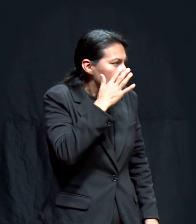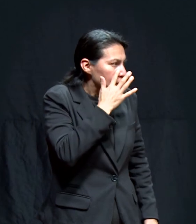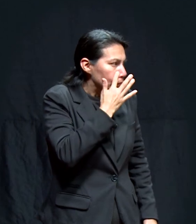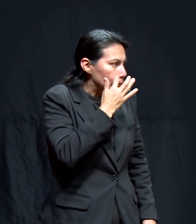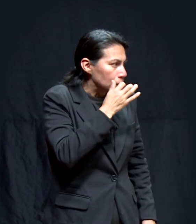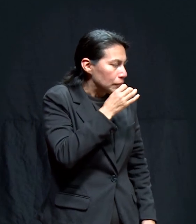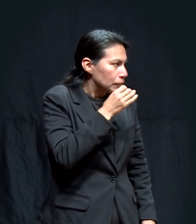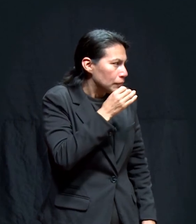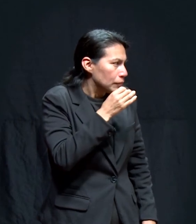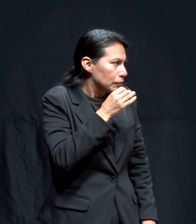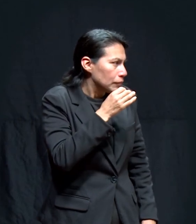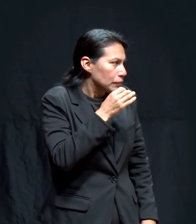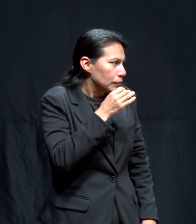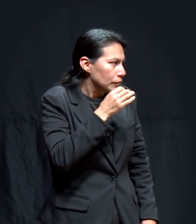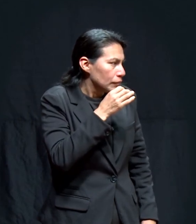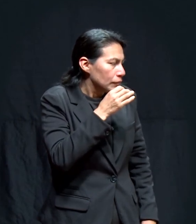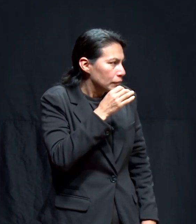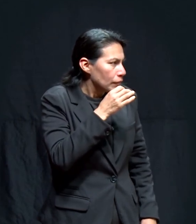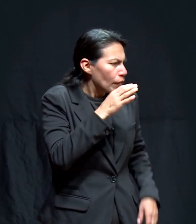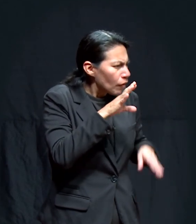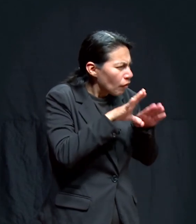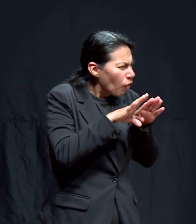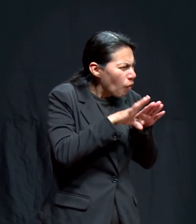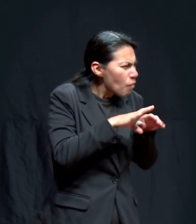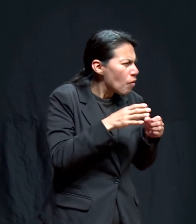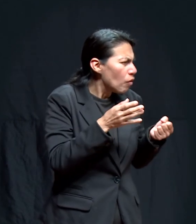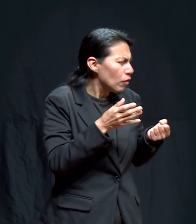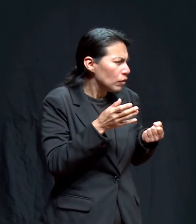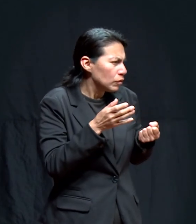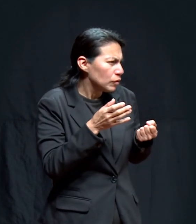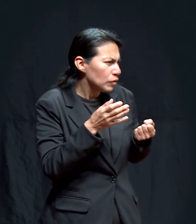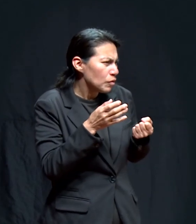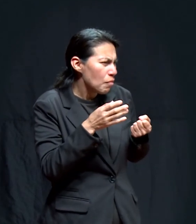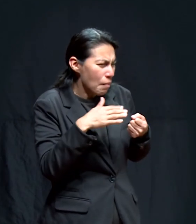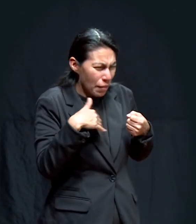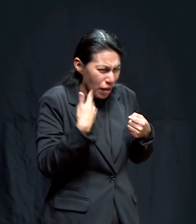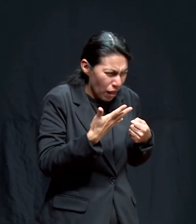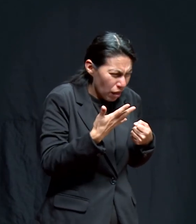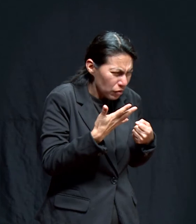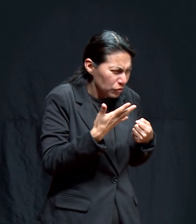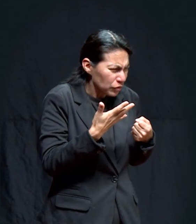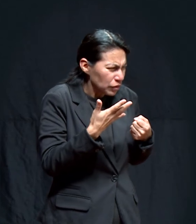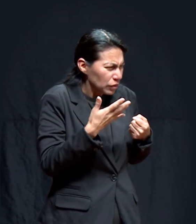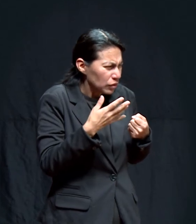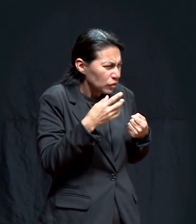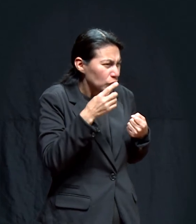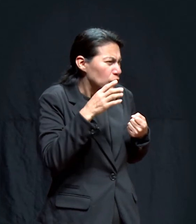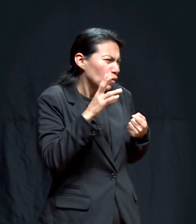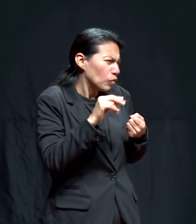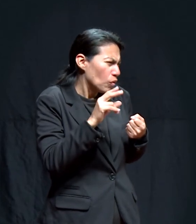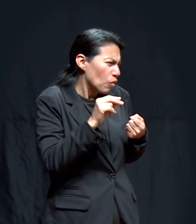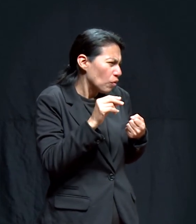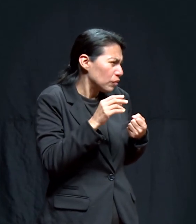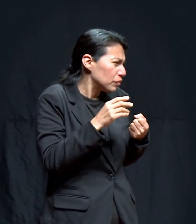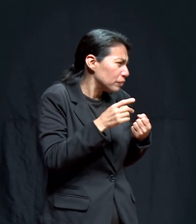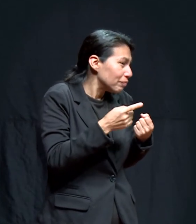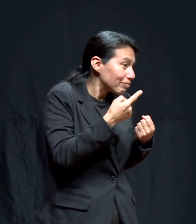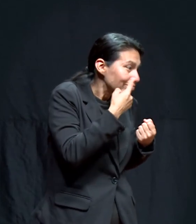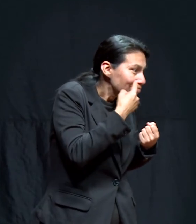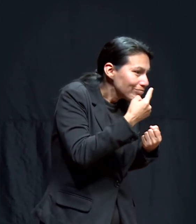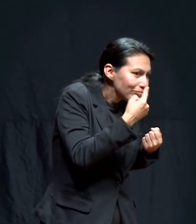desea su compañía, que desea su dirección. Y como usted dice, más que milagros, son